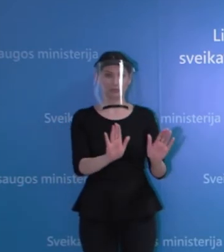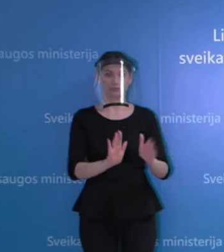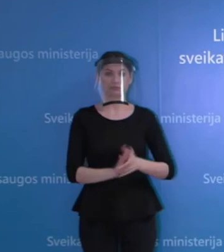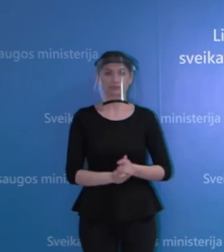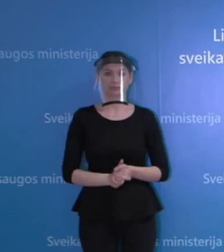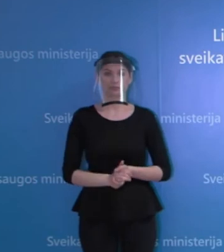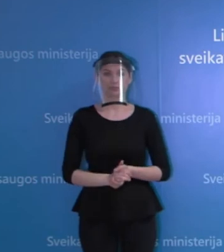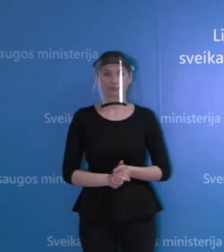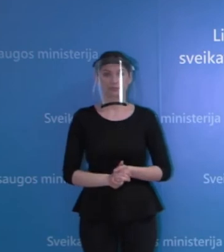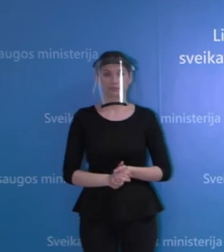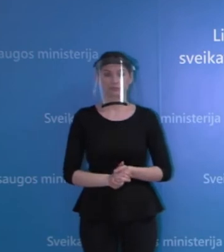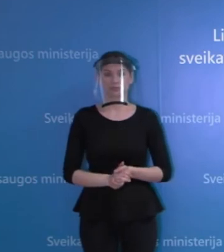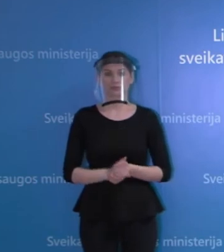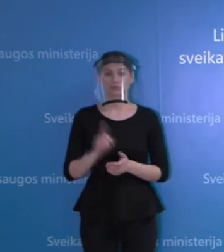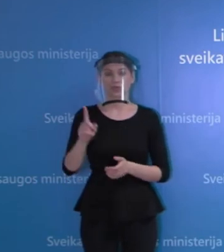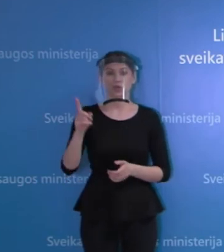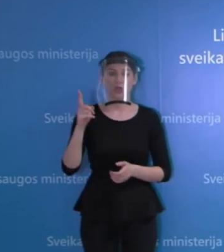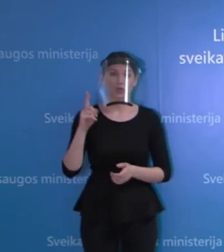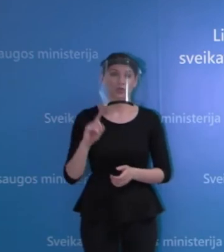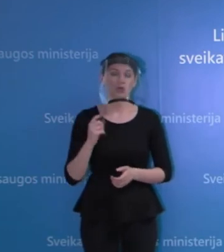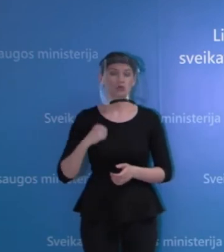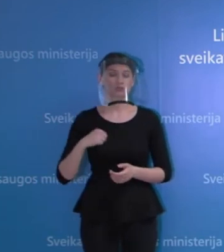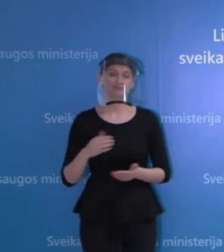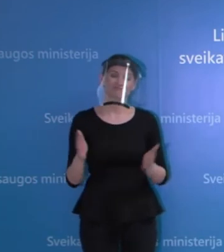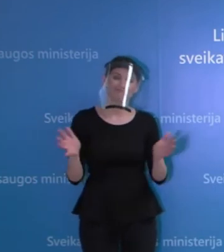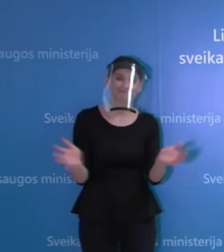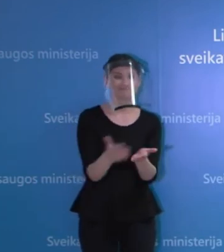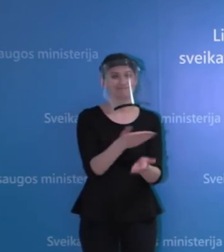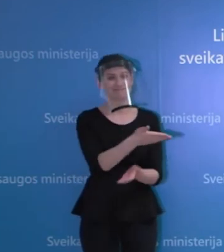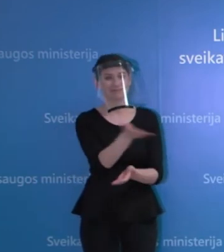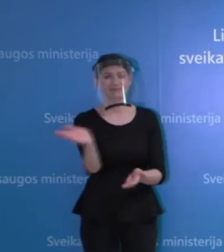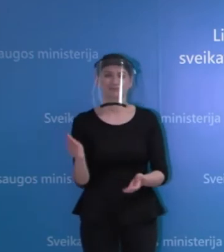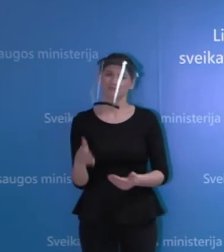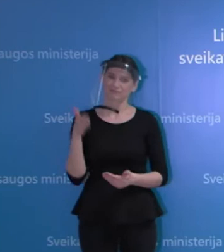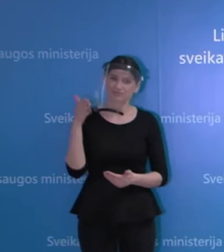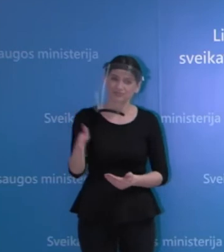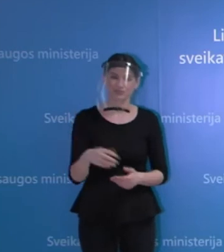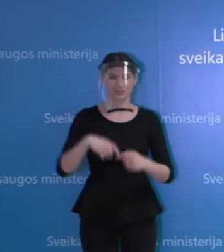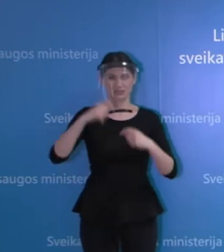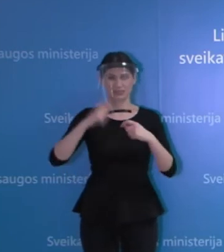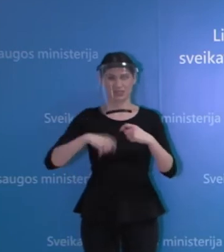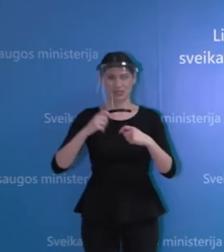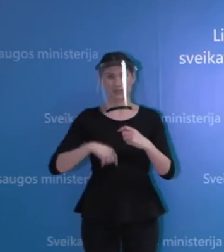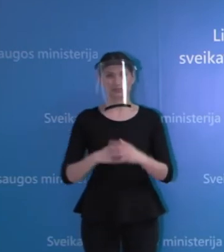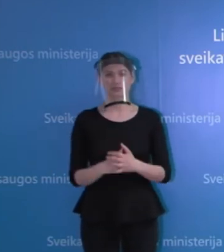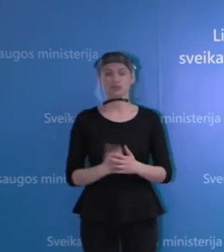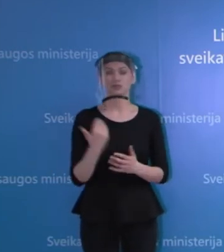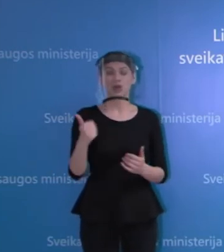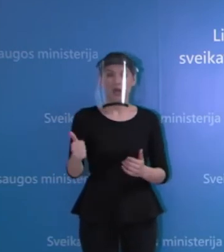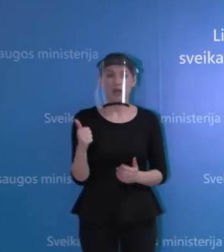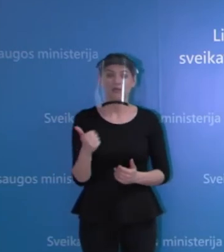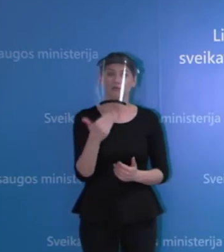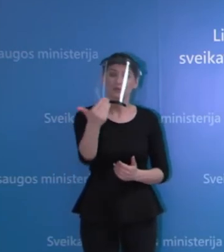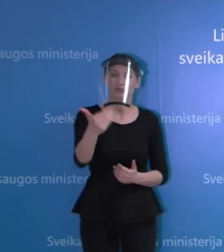ir tik tie, kad norėčiau paraginti vis tik tai tirtis, nes tai yra jūsų pačių